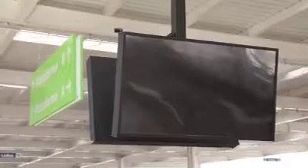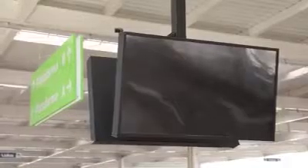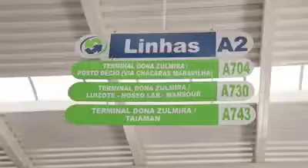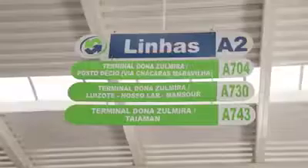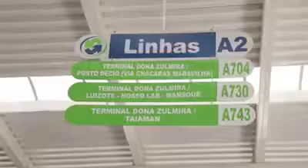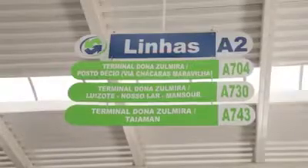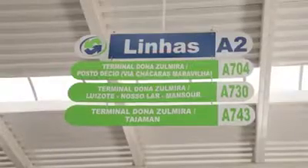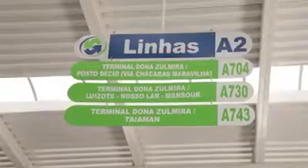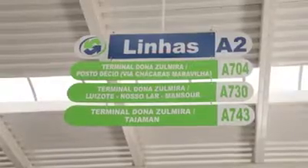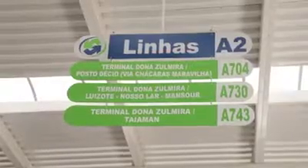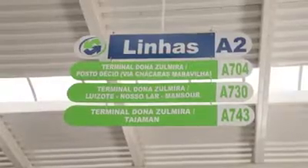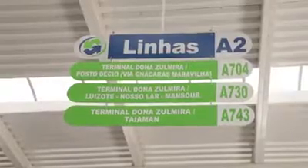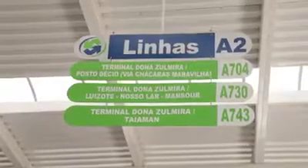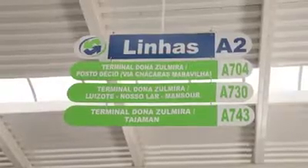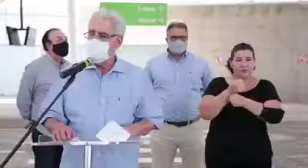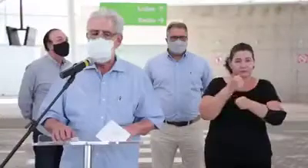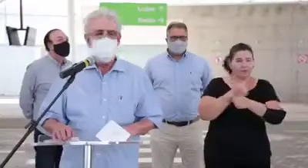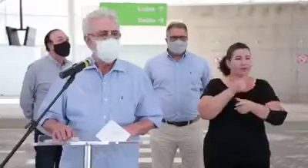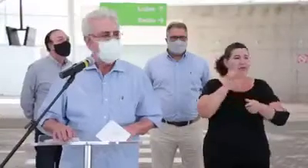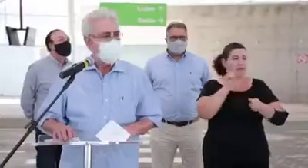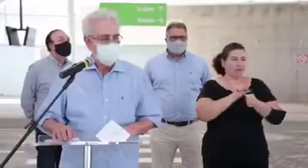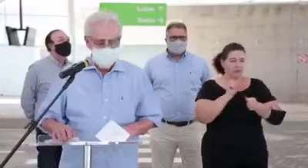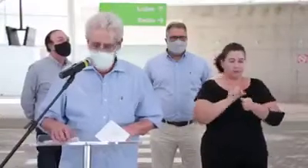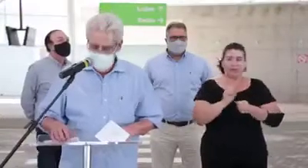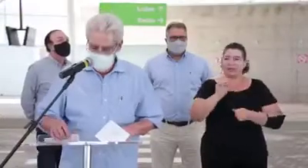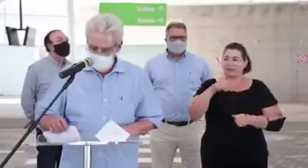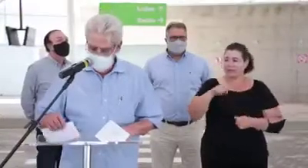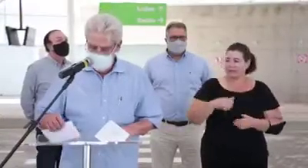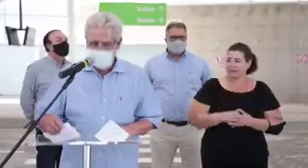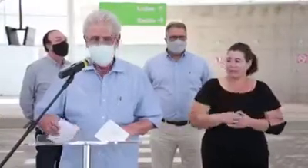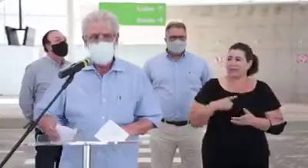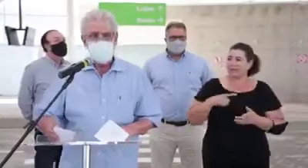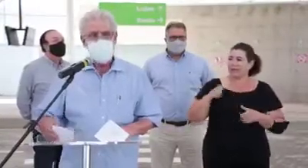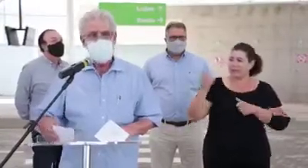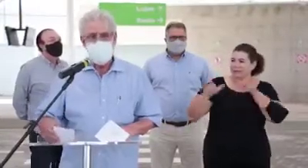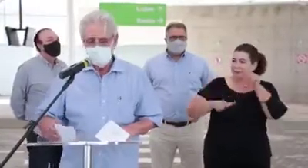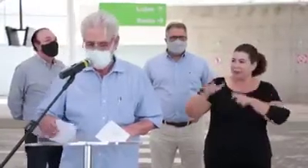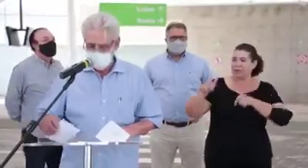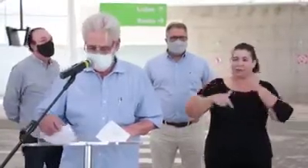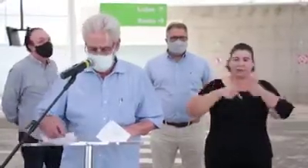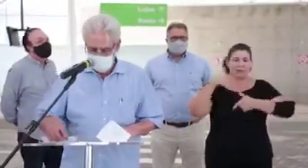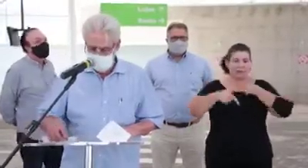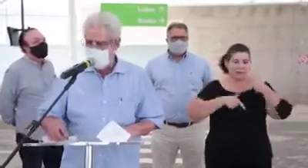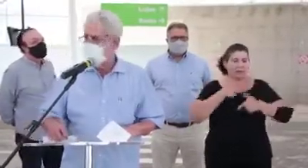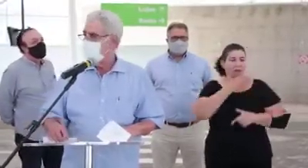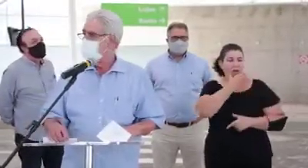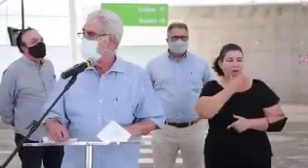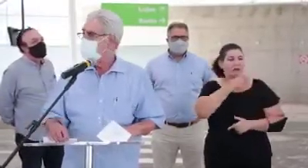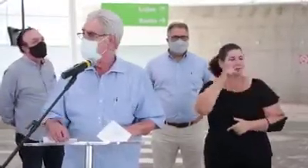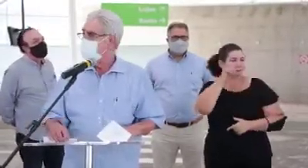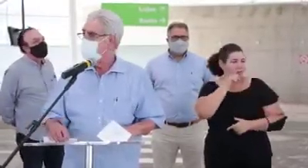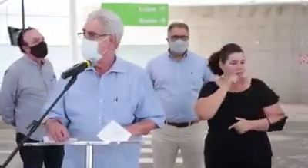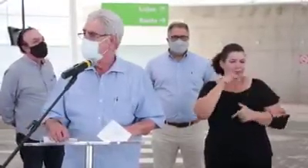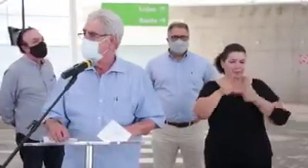Então a obra que foi executada, sim, para os trabalhadores e trabalhadoras de Uberlândia,